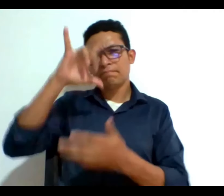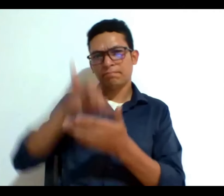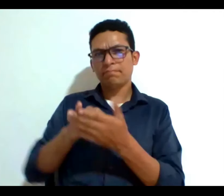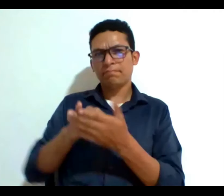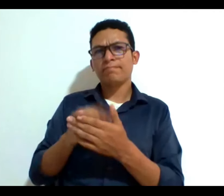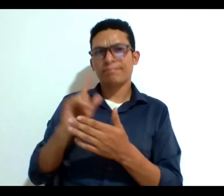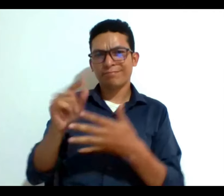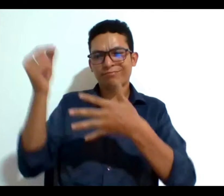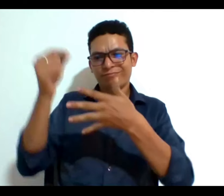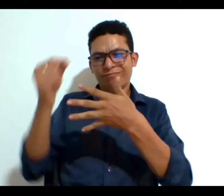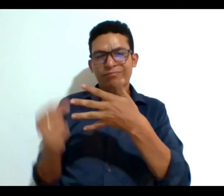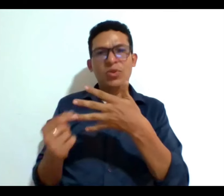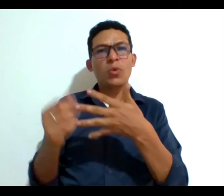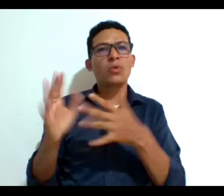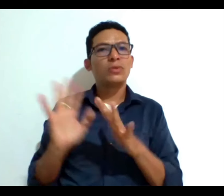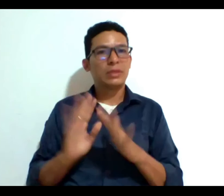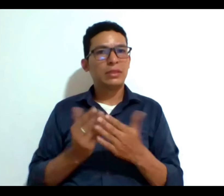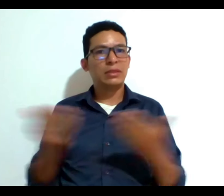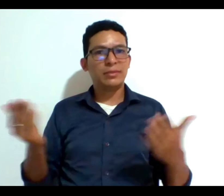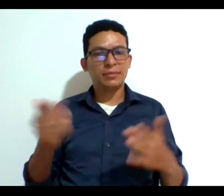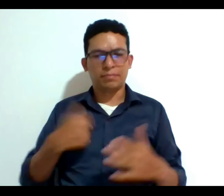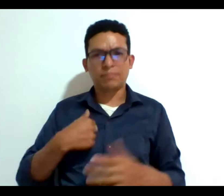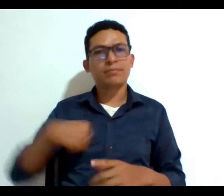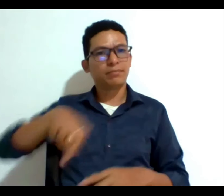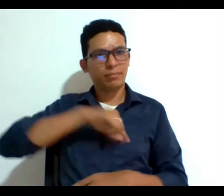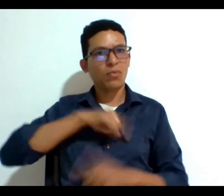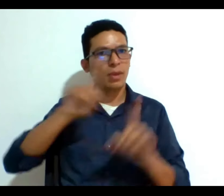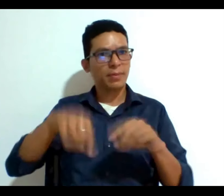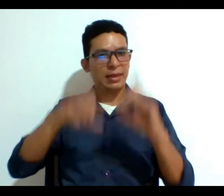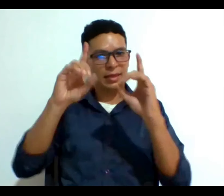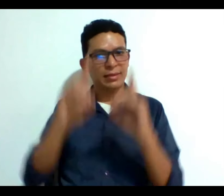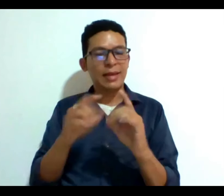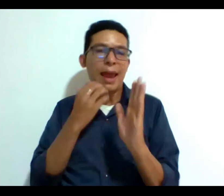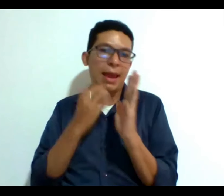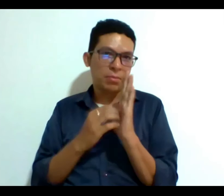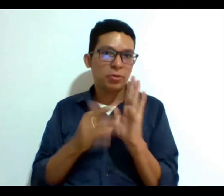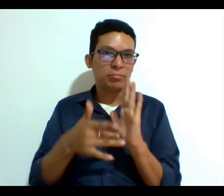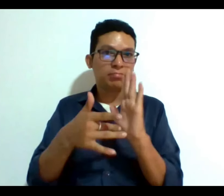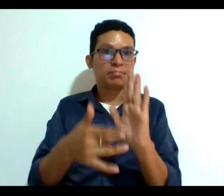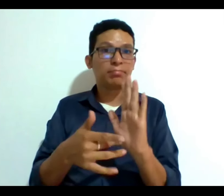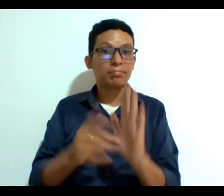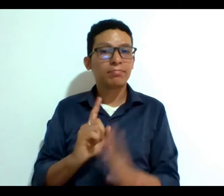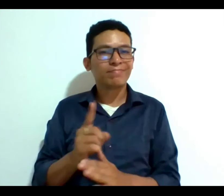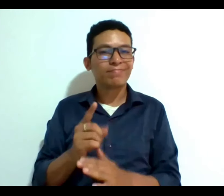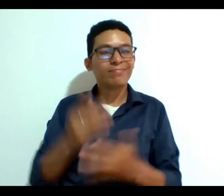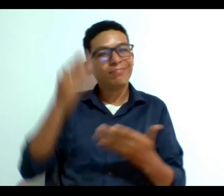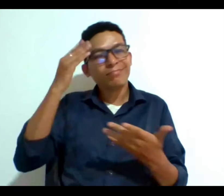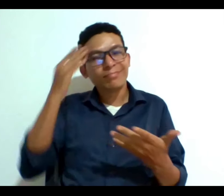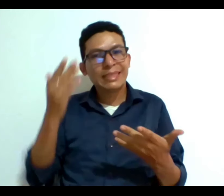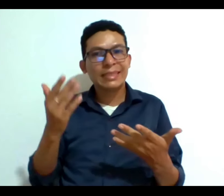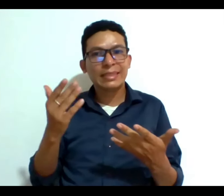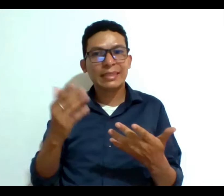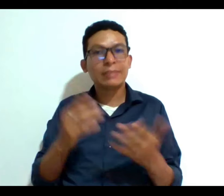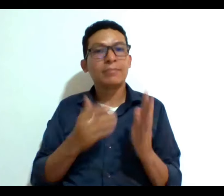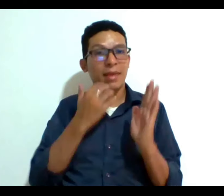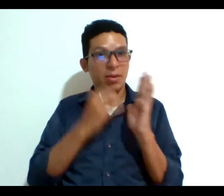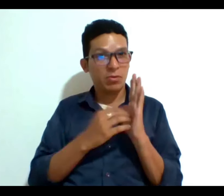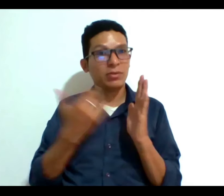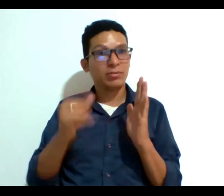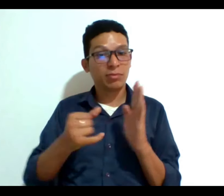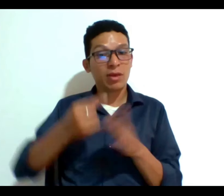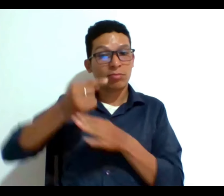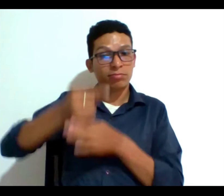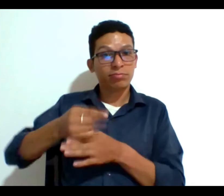distintos elementos y por eso también decidimos poner este ejemplo que aparte es un ejemplo que ya llegó a la Corte